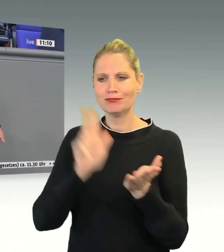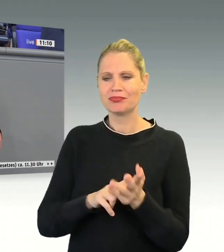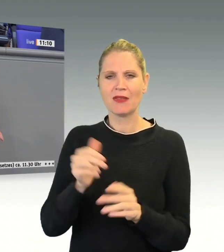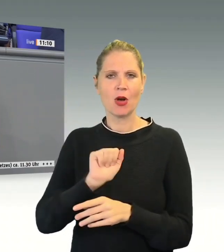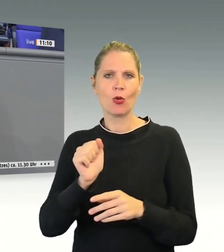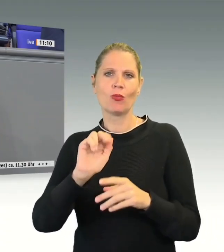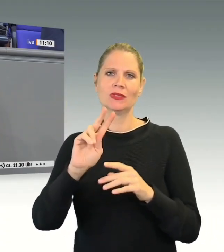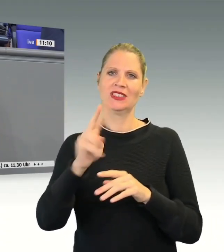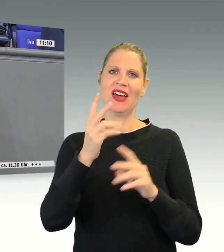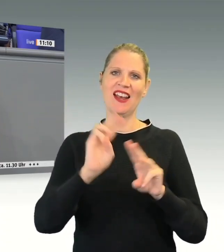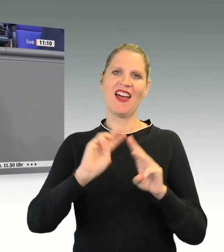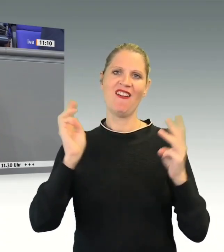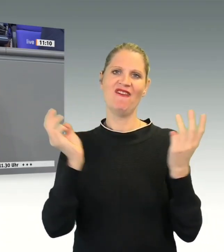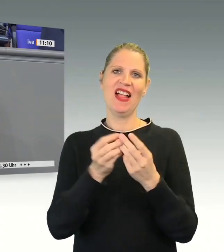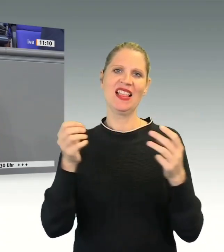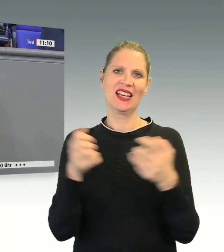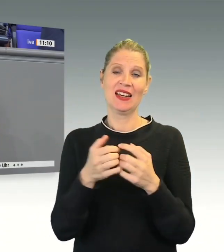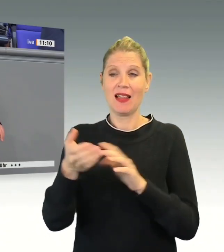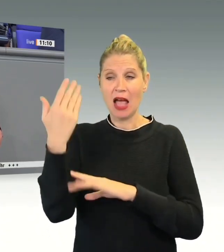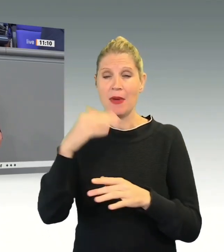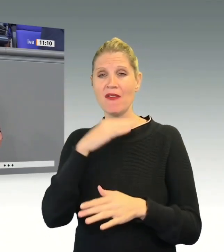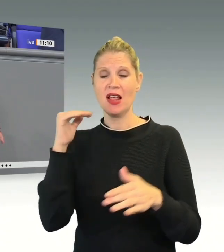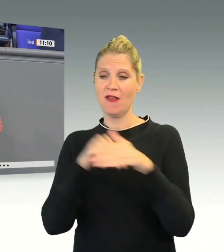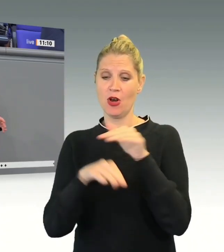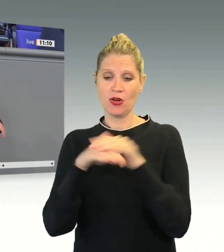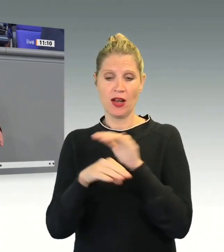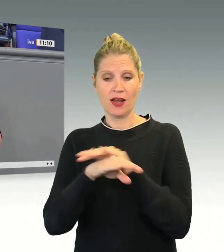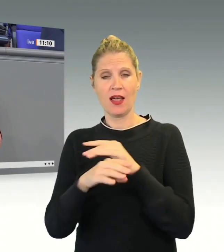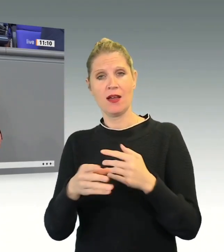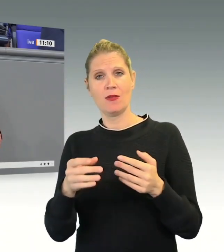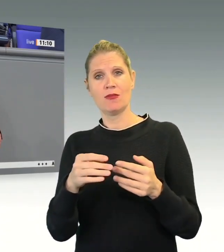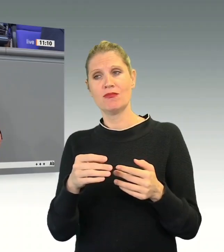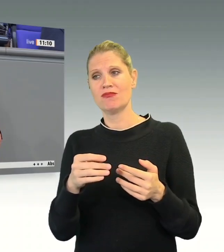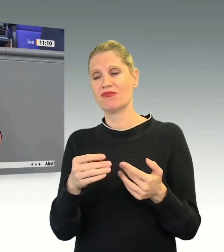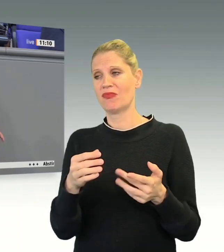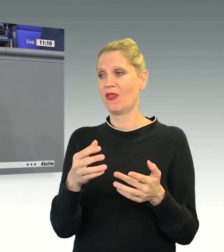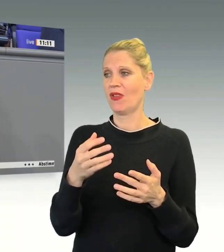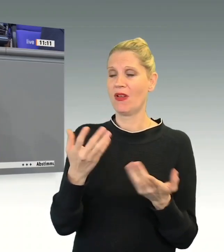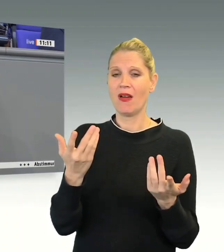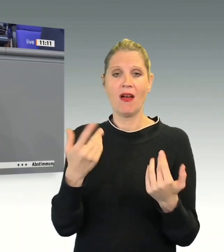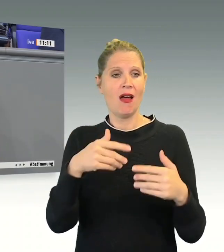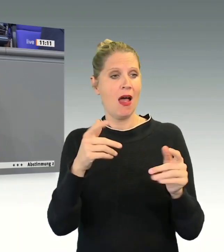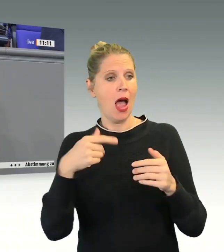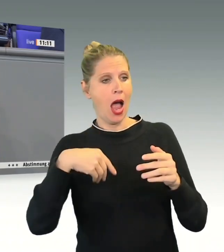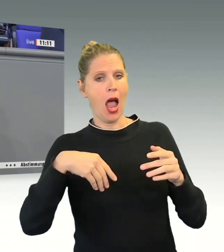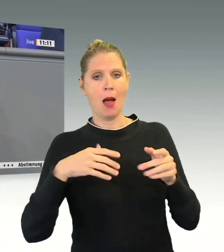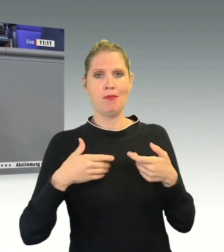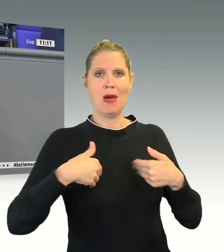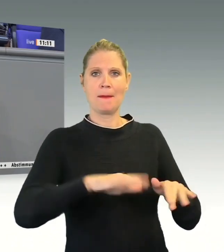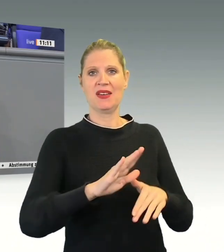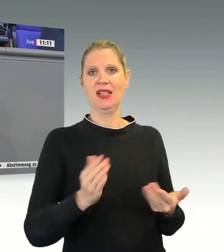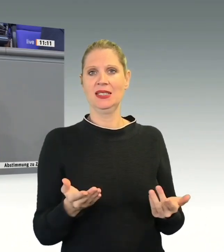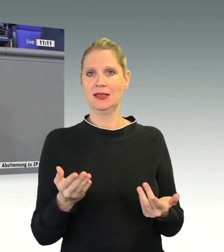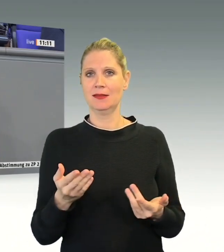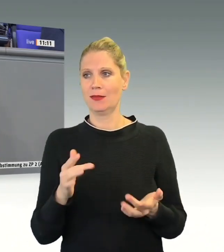des Zweiten Weltkriegs von Staaten abgewiesen, als sie vom NS-Regime flüchten wollten. Und das führte oftmals zum sicheren Tod. Nie wieder, nie wieder sollten Menschen